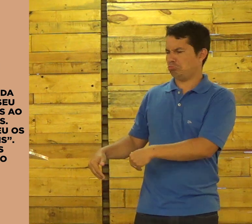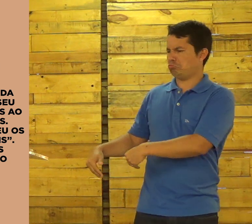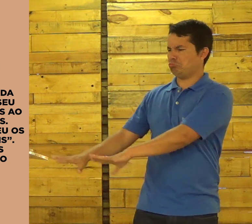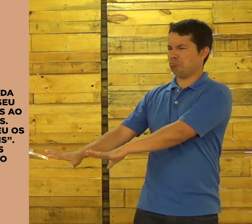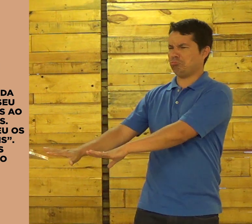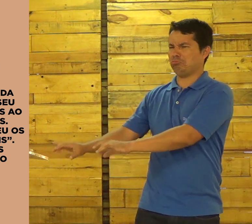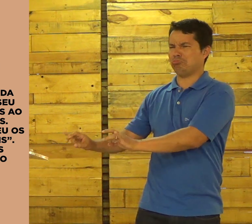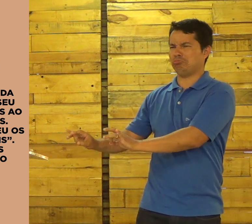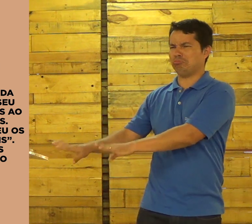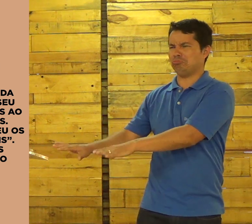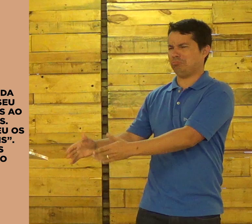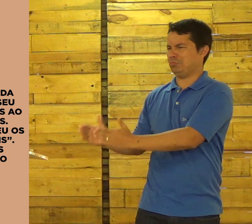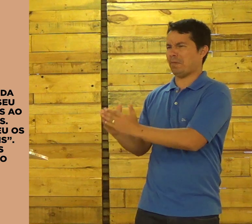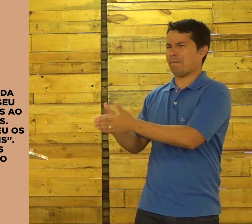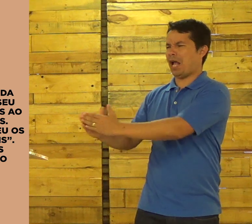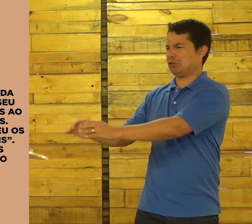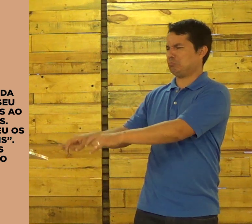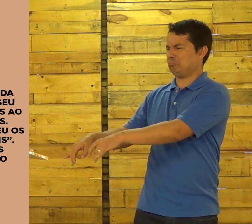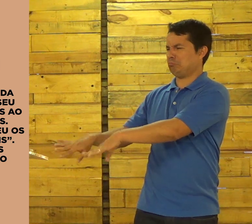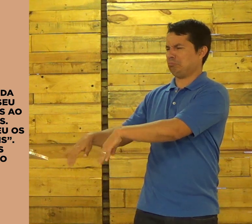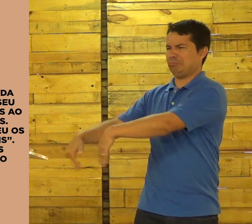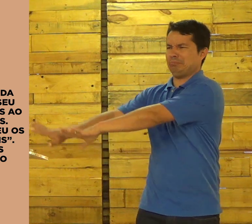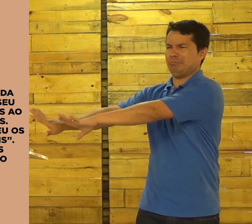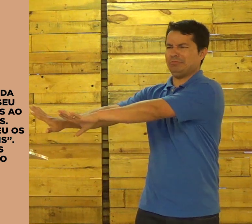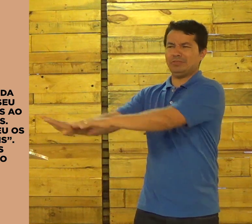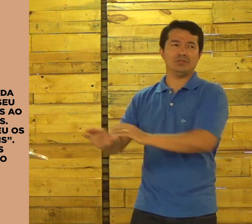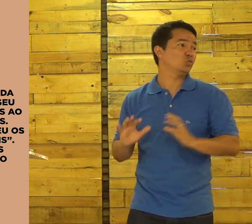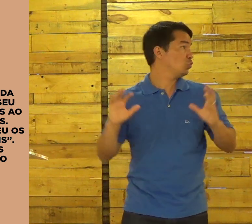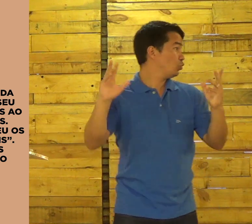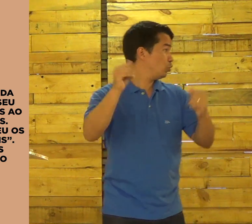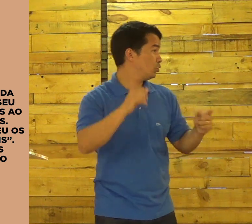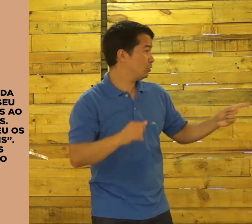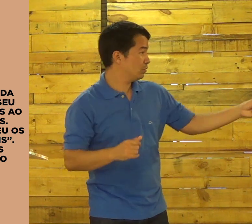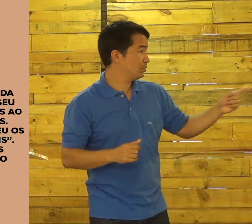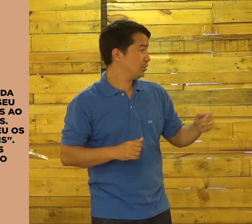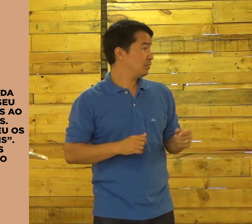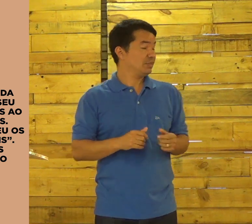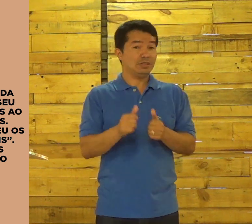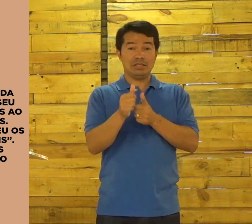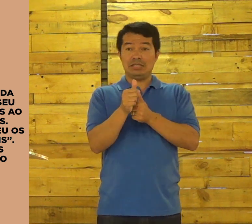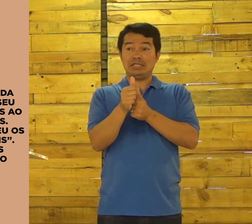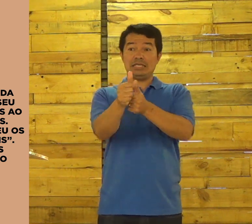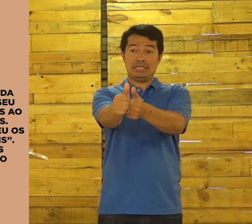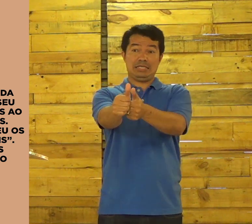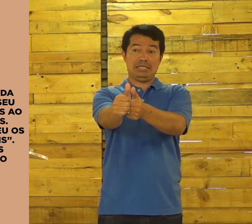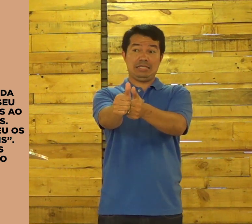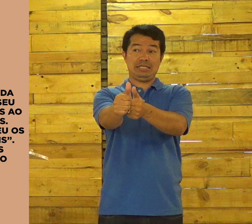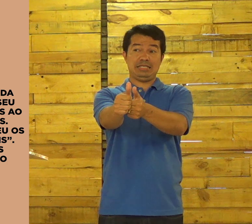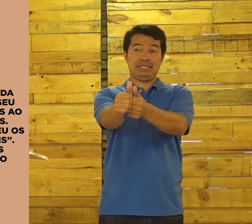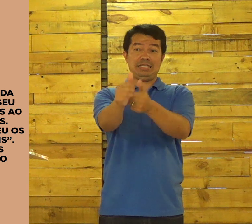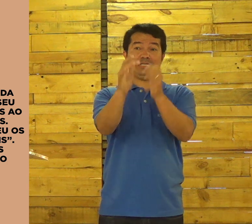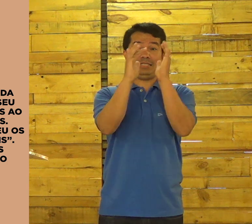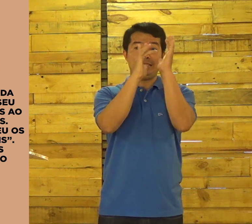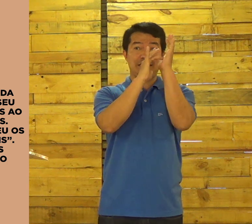deixaram, deixaram, apocularam ali as suas redes e os seguiram.